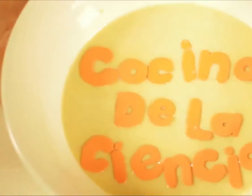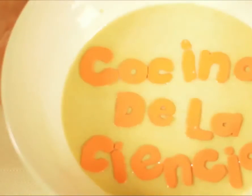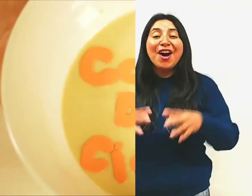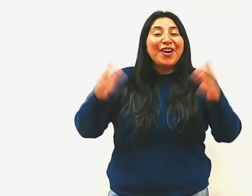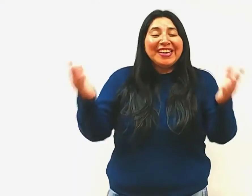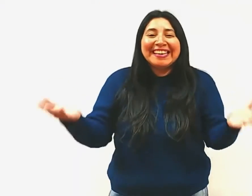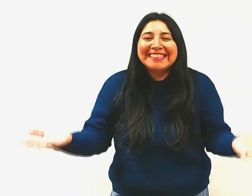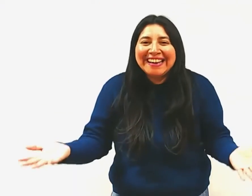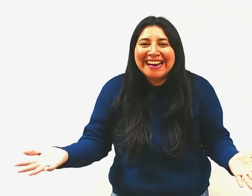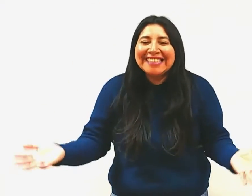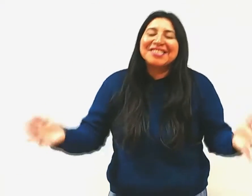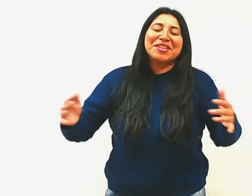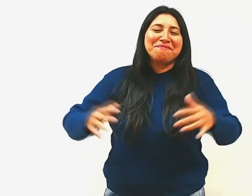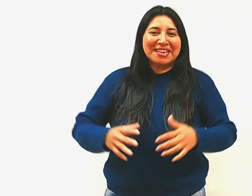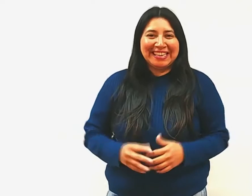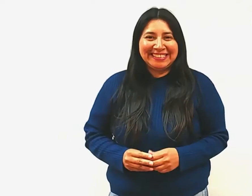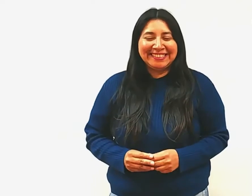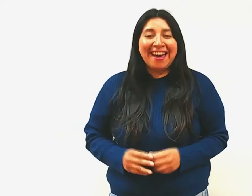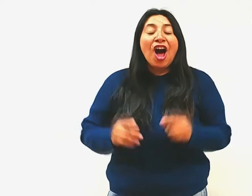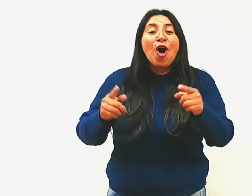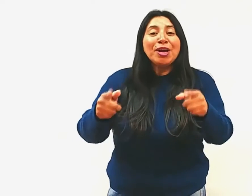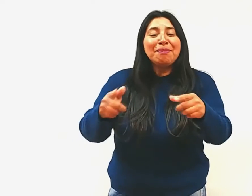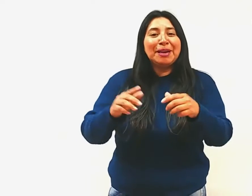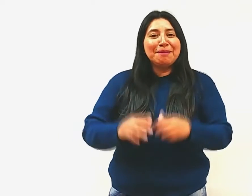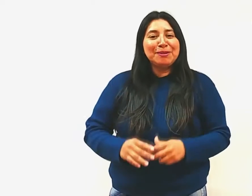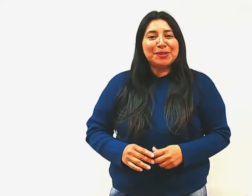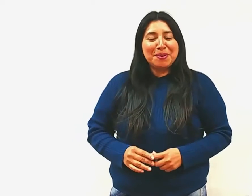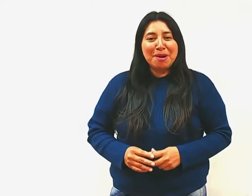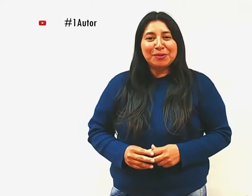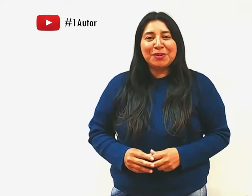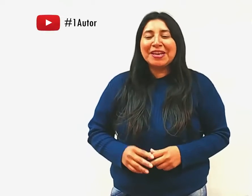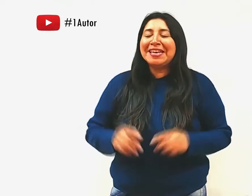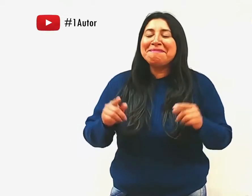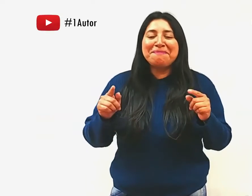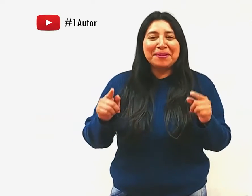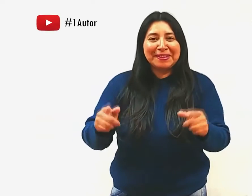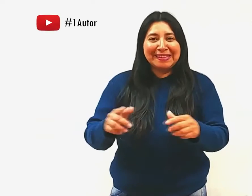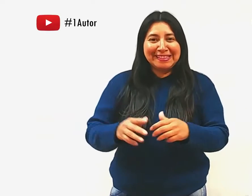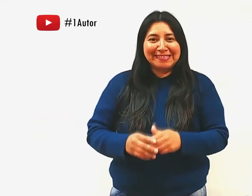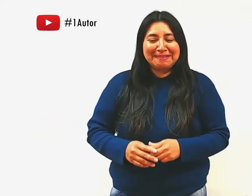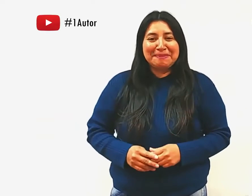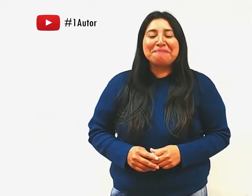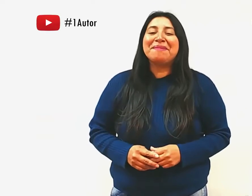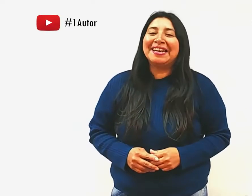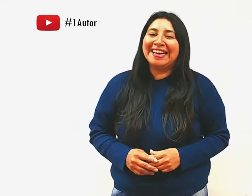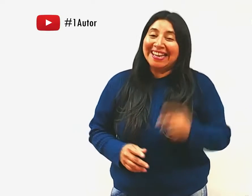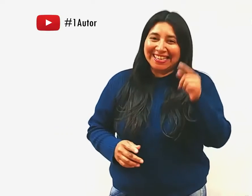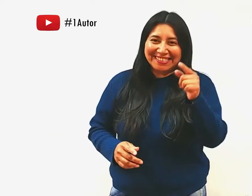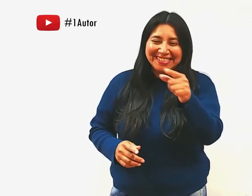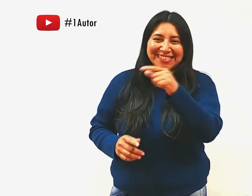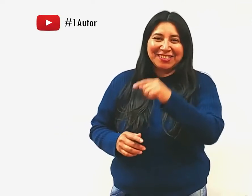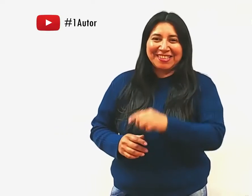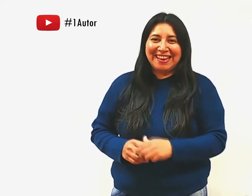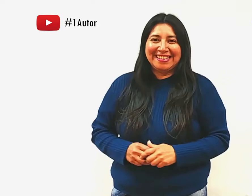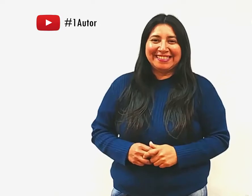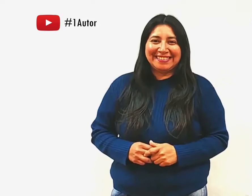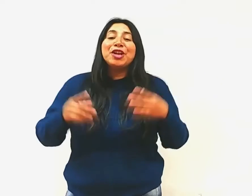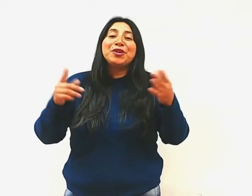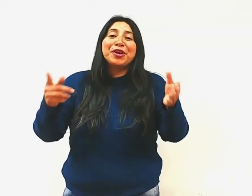Hola, tal? Soy Margarita. Hoy hablaremos sobre un autor importantísimo para las ciencias sociales. Nos